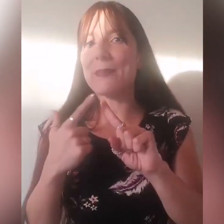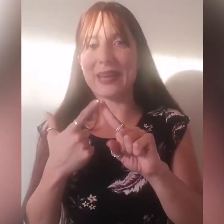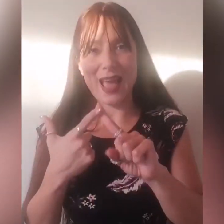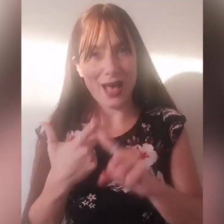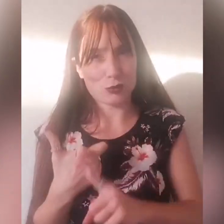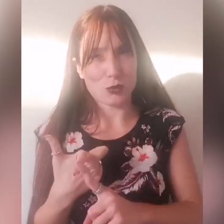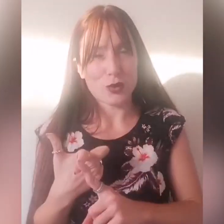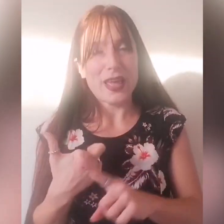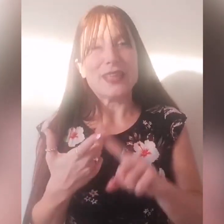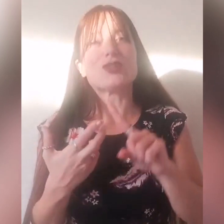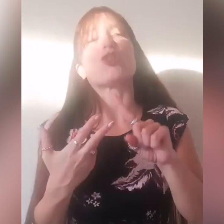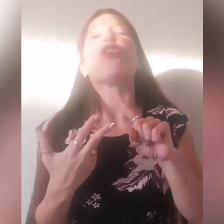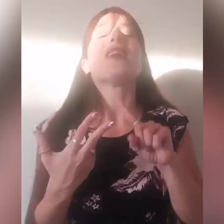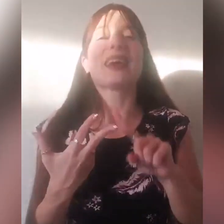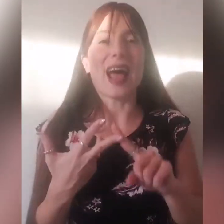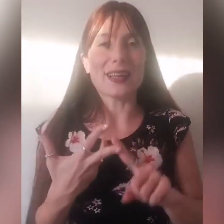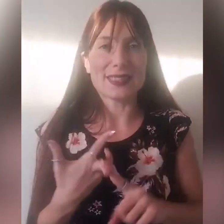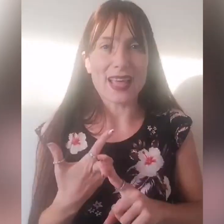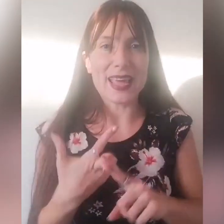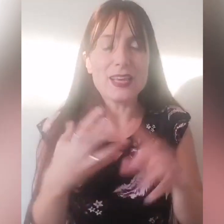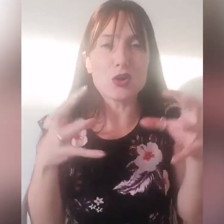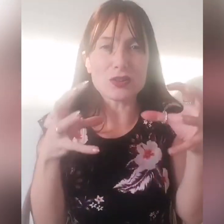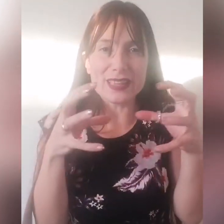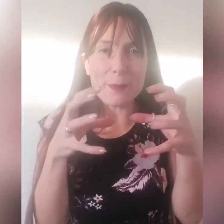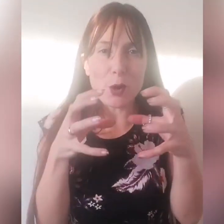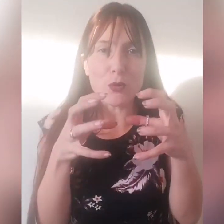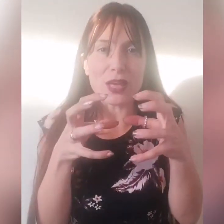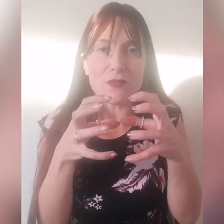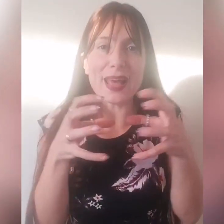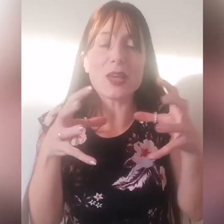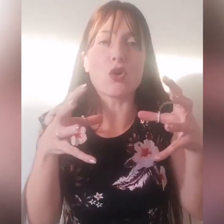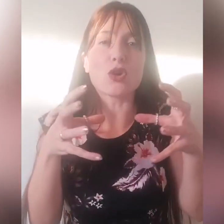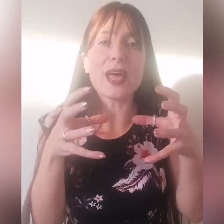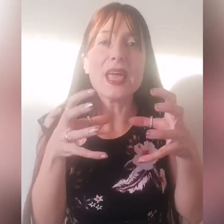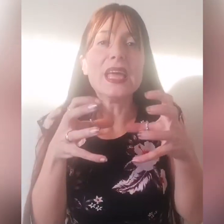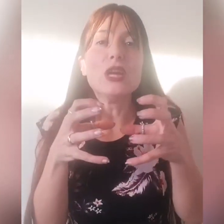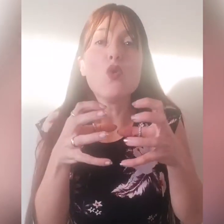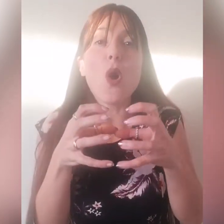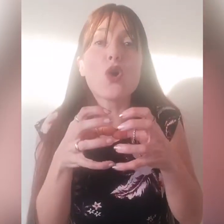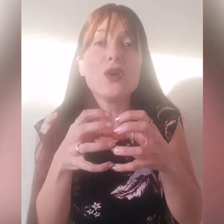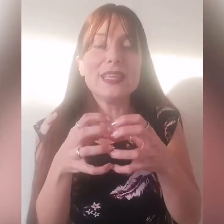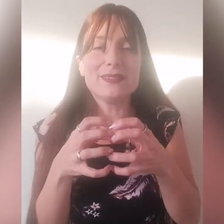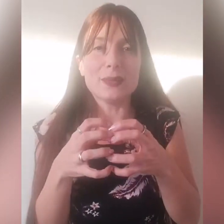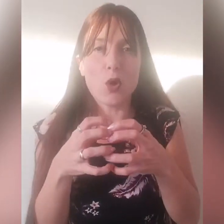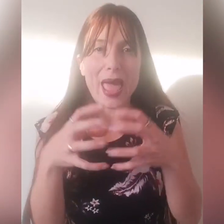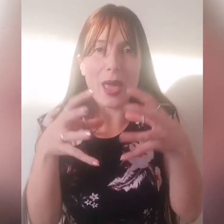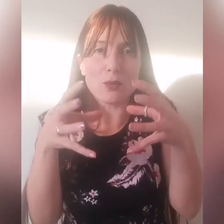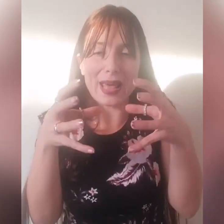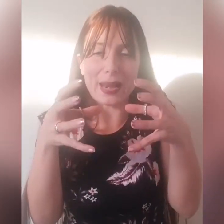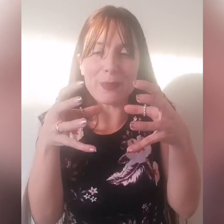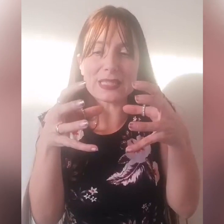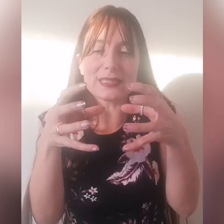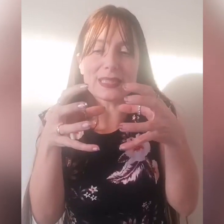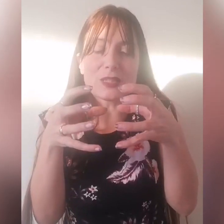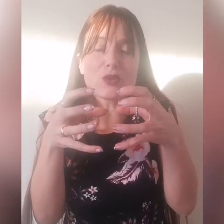pregato, trova grazia, il cortile ha proprio a che fare con il luogo intimo, è una rappresentazione